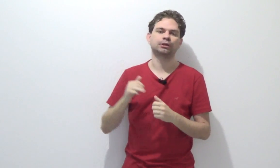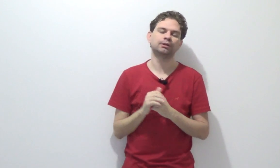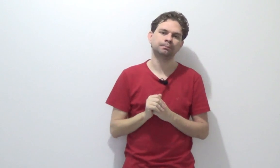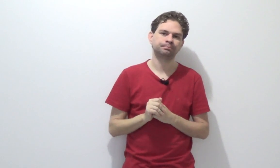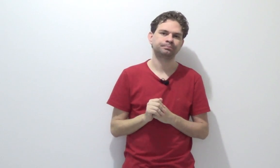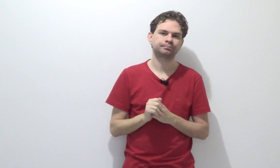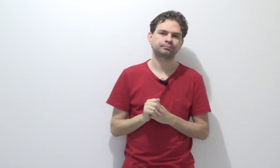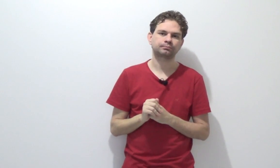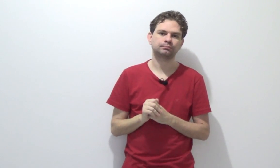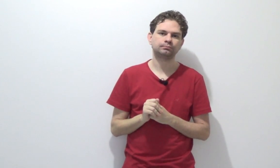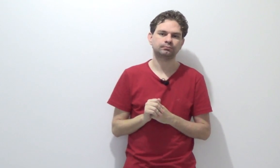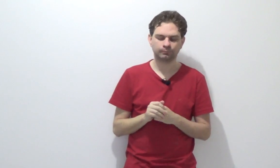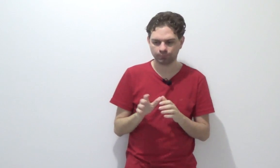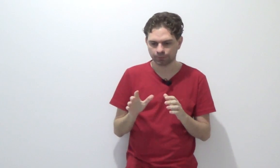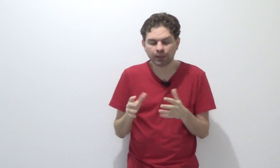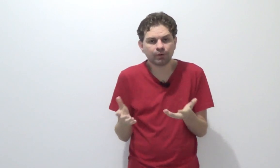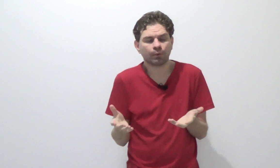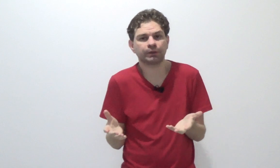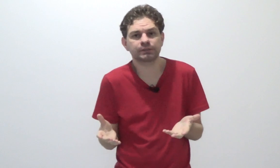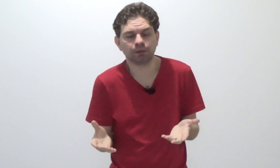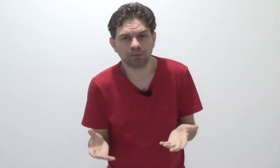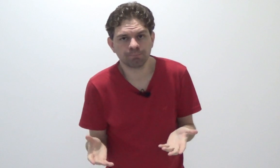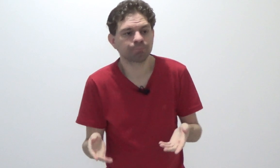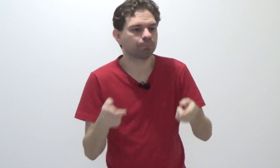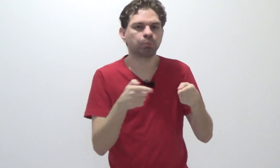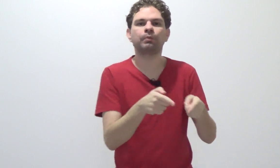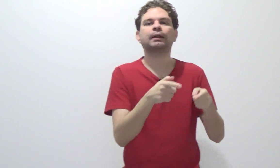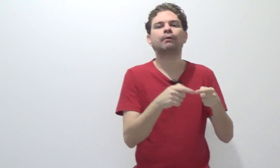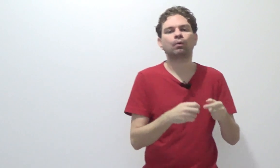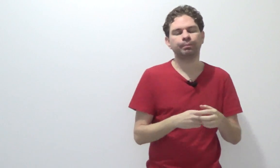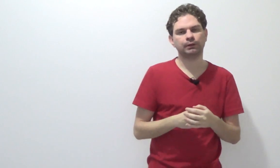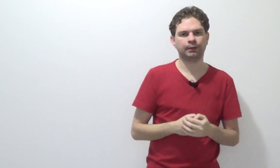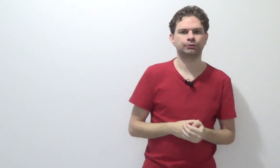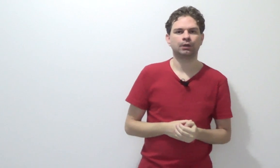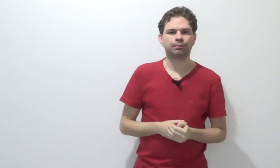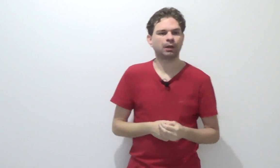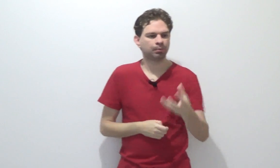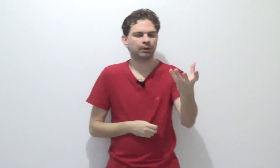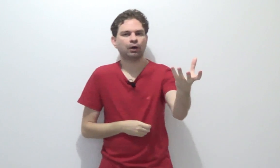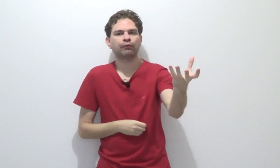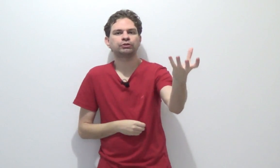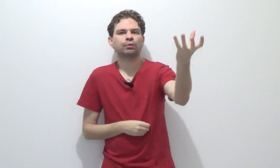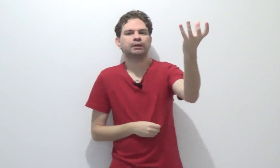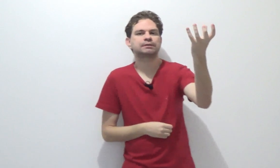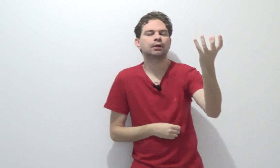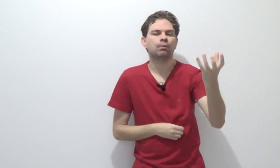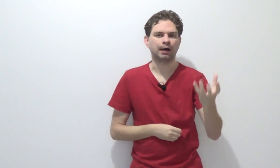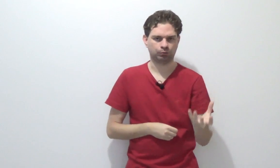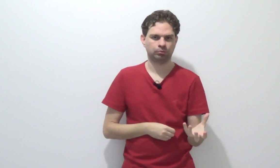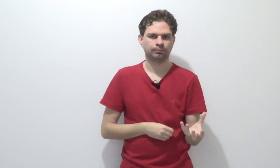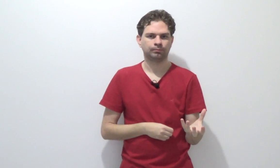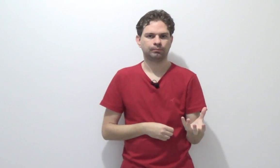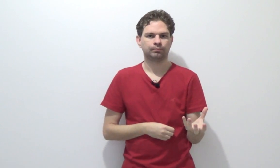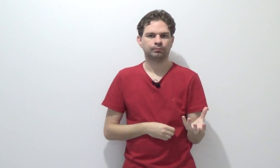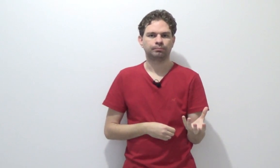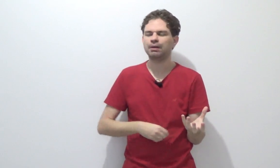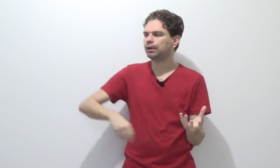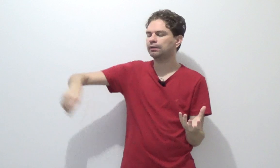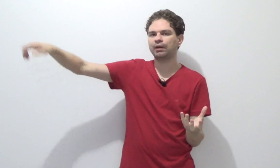daqui. O que vai acontecer? Blumenau é competente. Porque Blumenau foi onde aconteceu o ato. Mesmo que ele venha